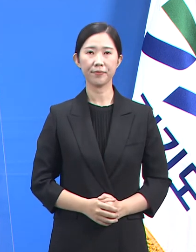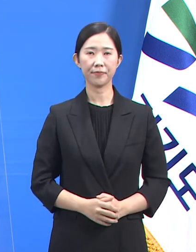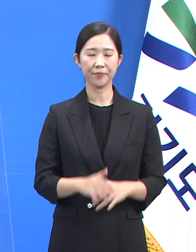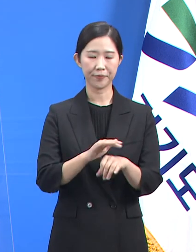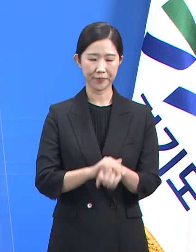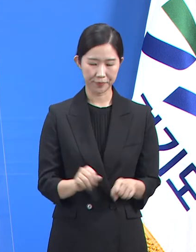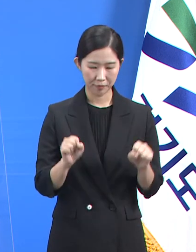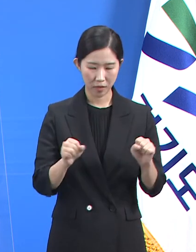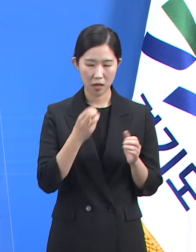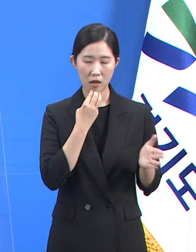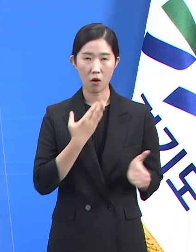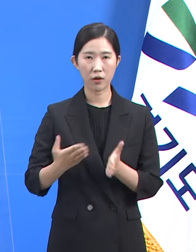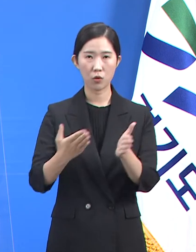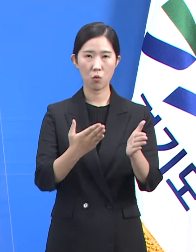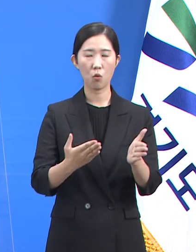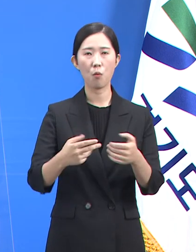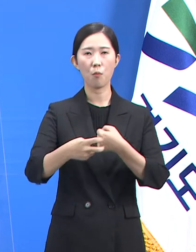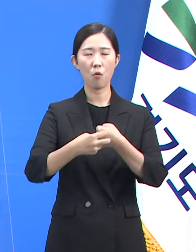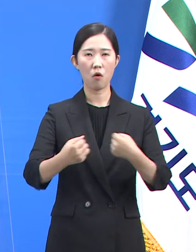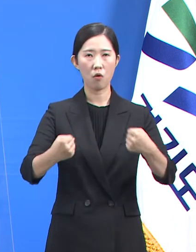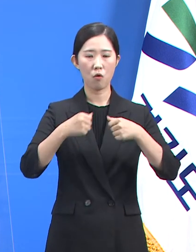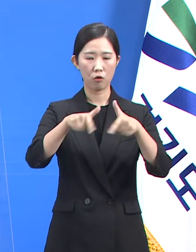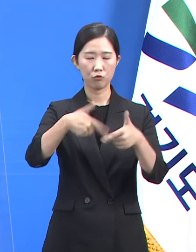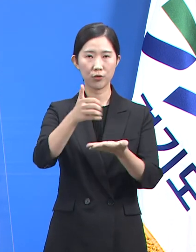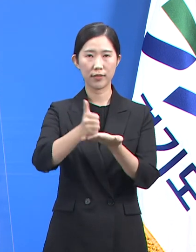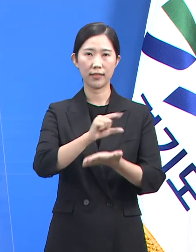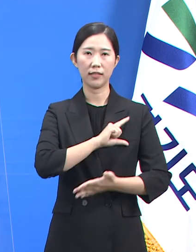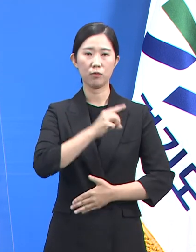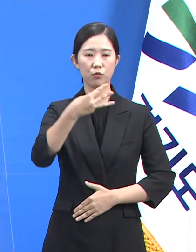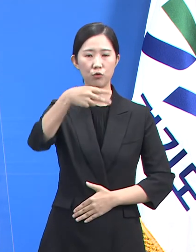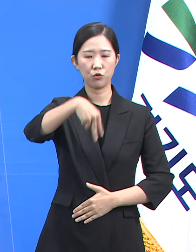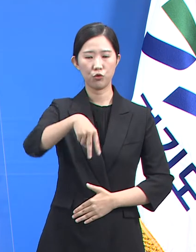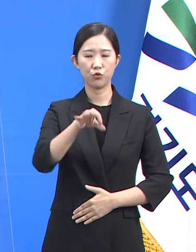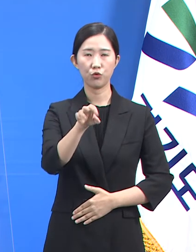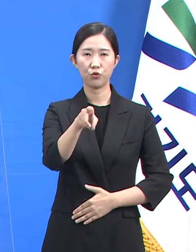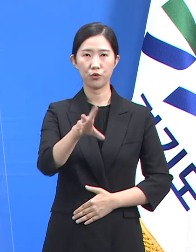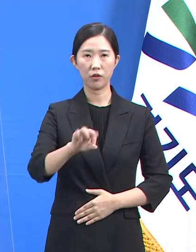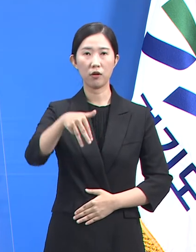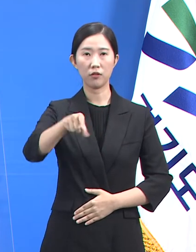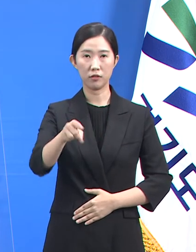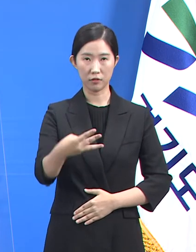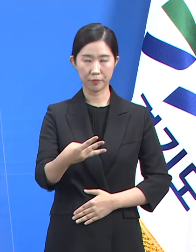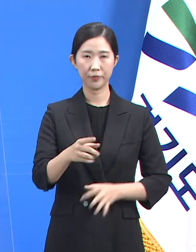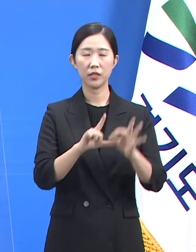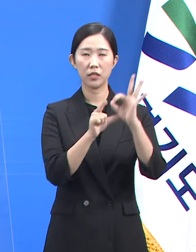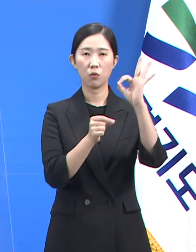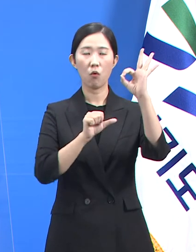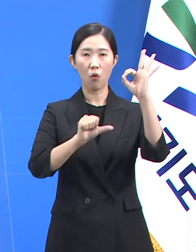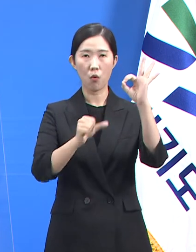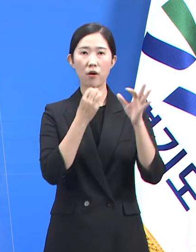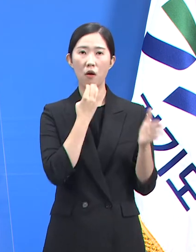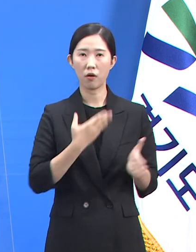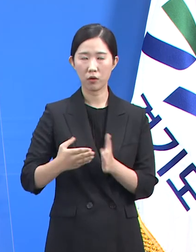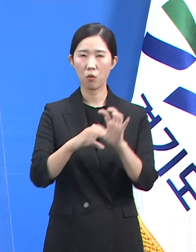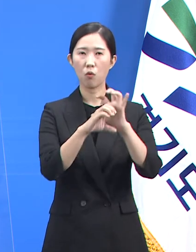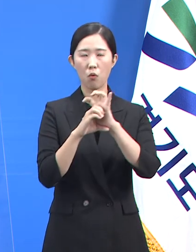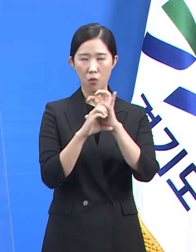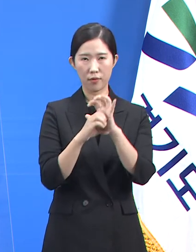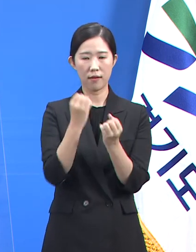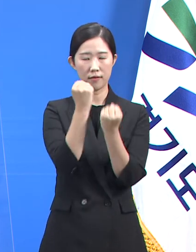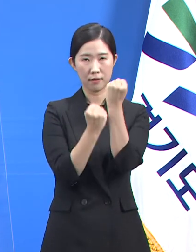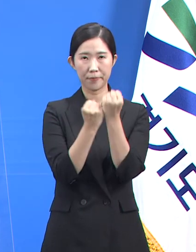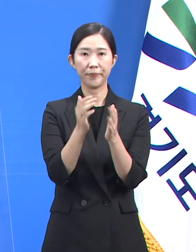안녕하십니까. 경기도 보건건강국장 류영철입니다. 10월 5일 경기도 코로나19 대응 정례